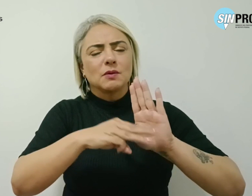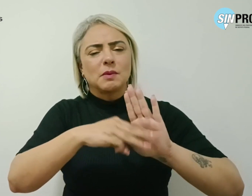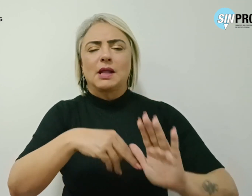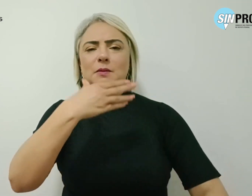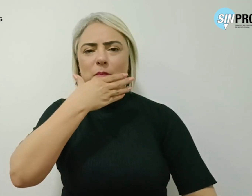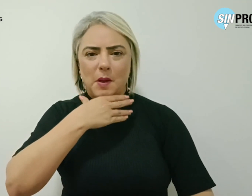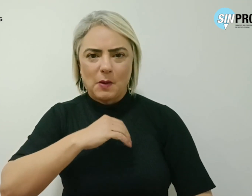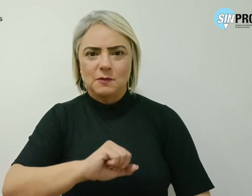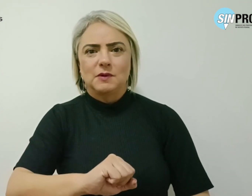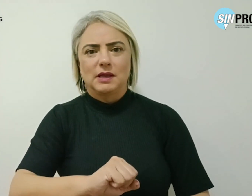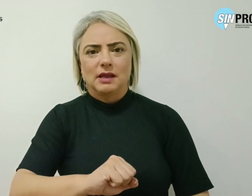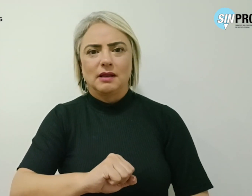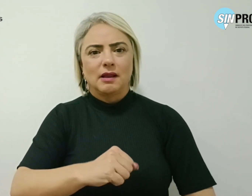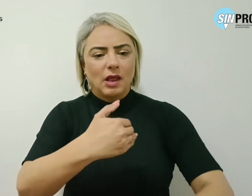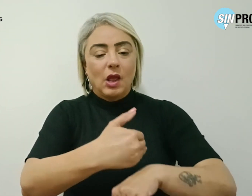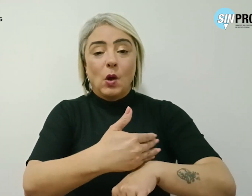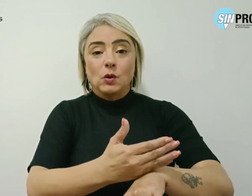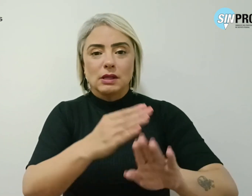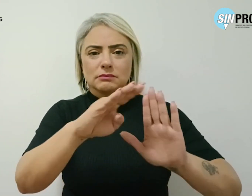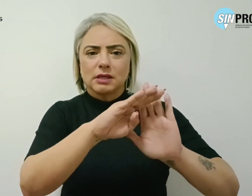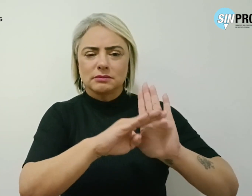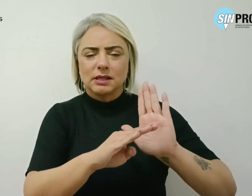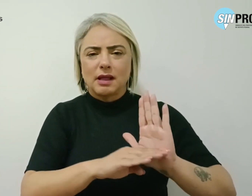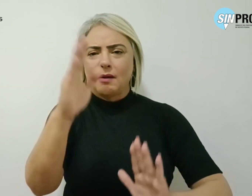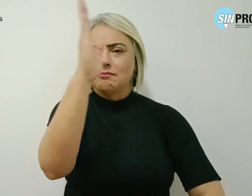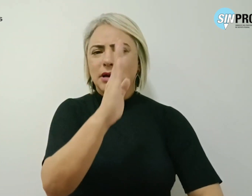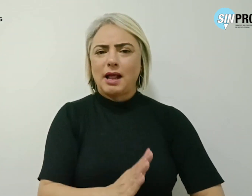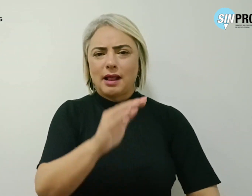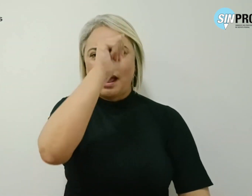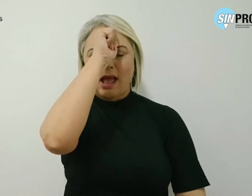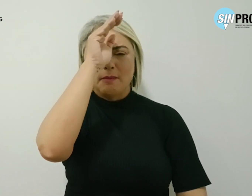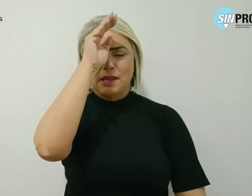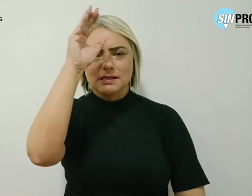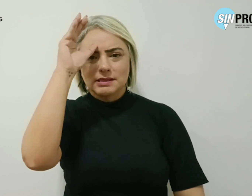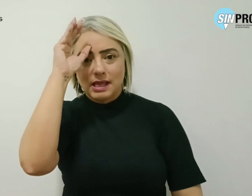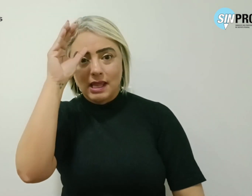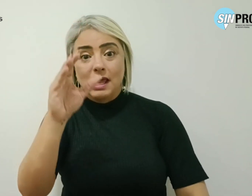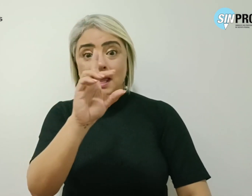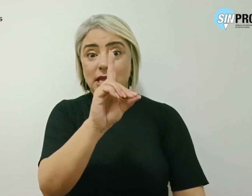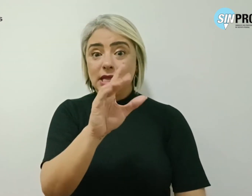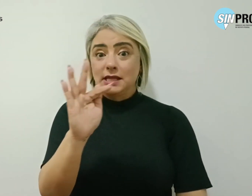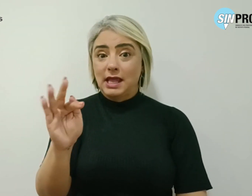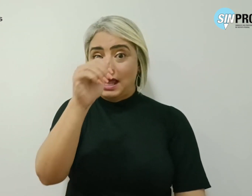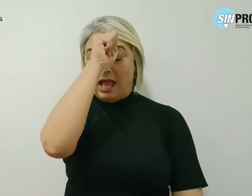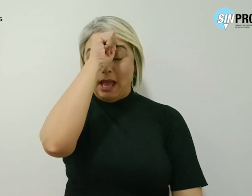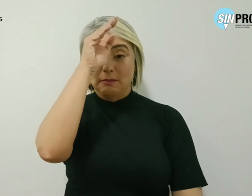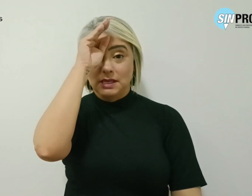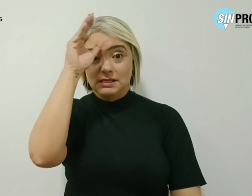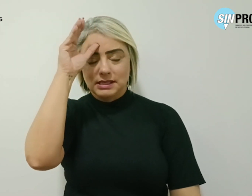Freire. O tempo dos programas Brasil Alfabetizado e DF Alfabetizado foi um